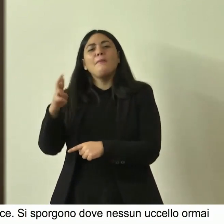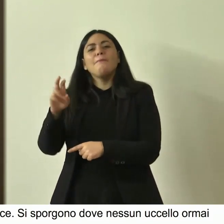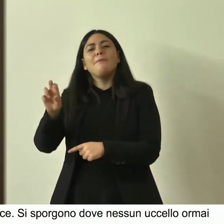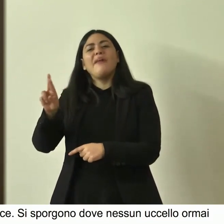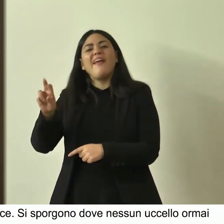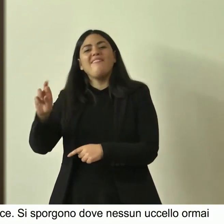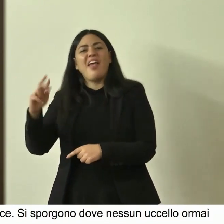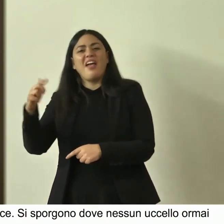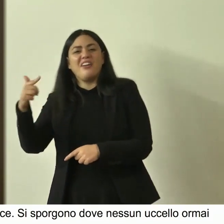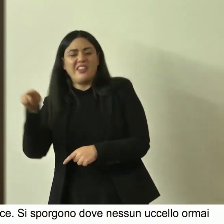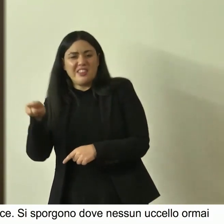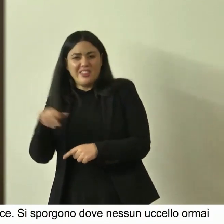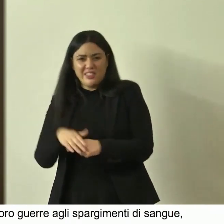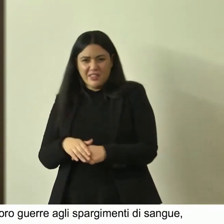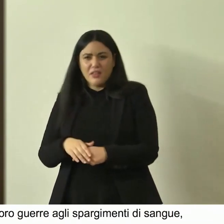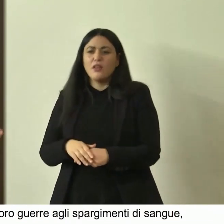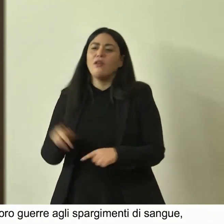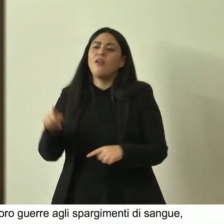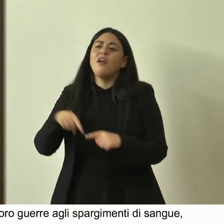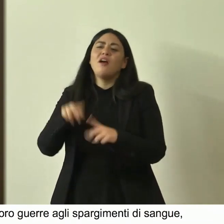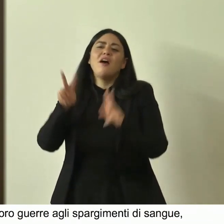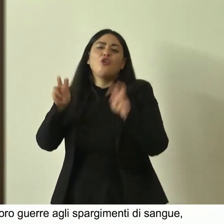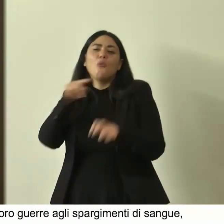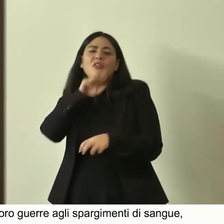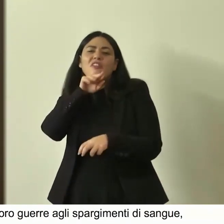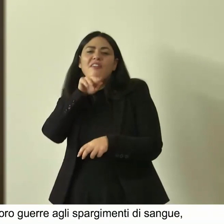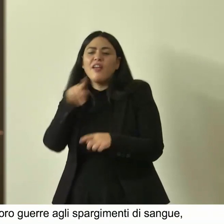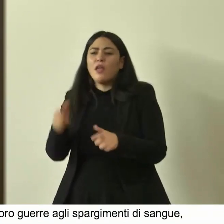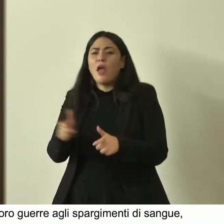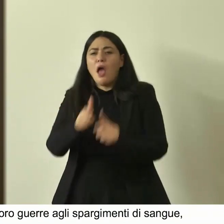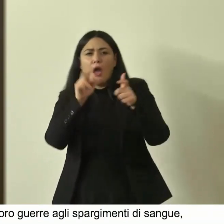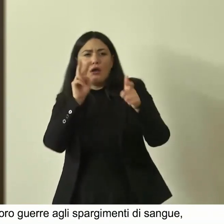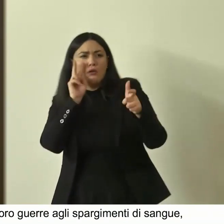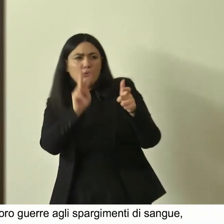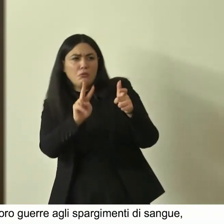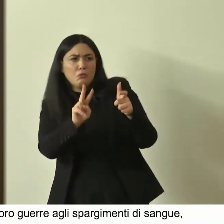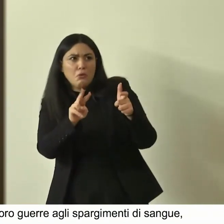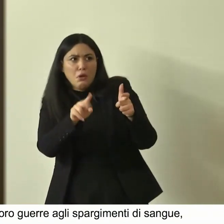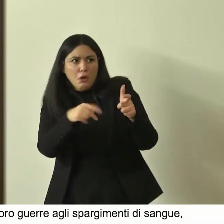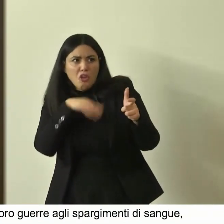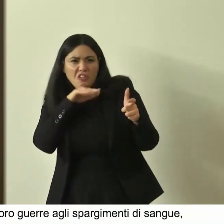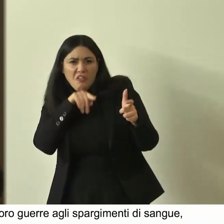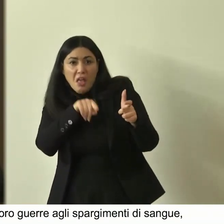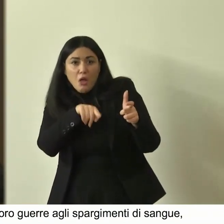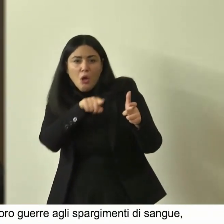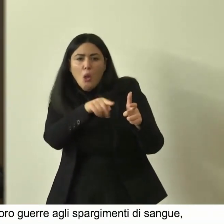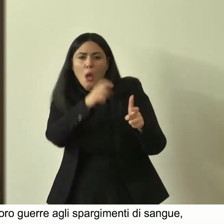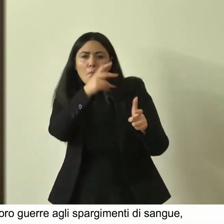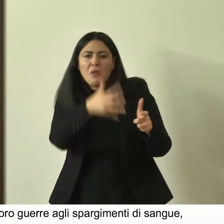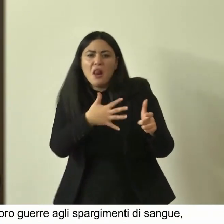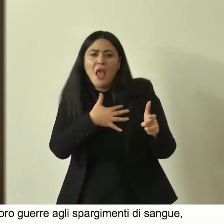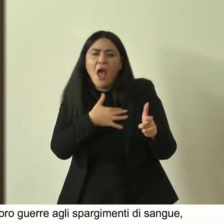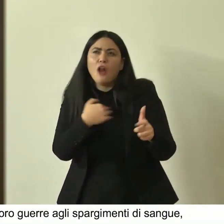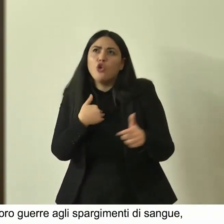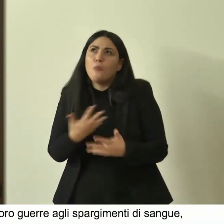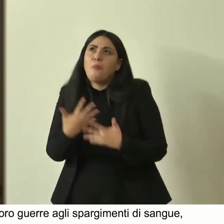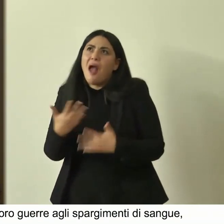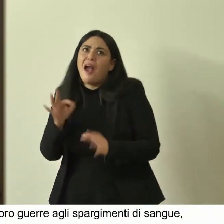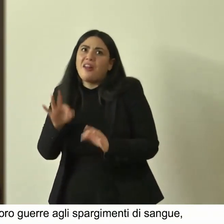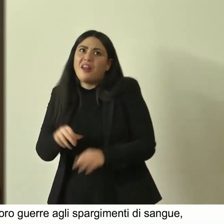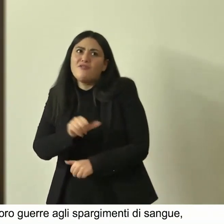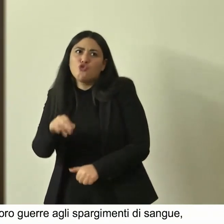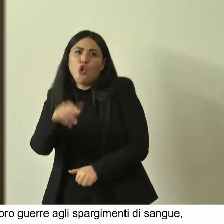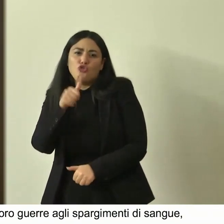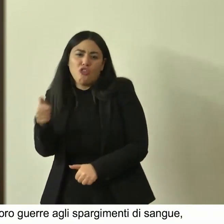bagolaro ad Antib e di un vecchio che lo guarda e dice ma questo avrà mille anni io a me basterebbe arrivare a cento insomma